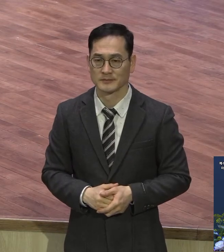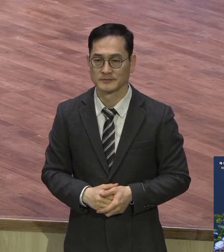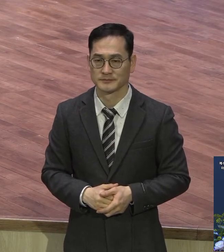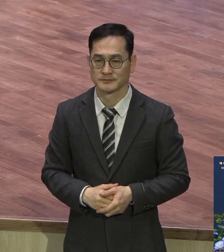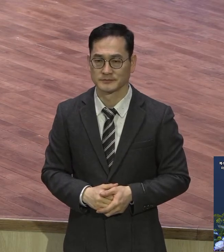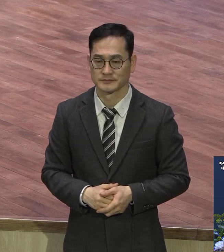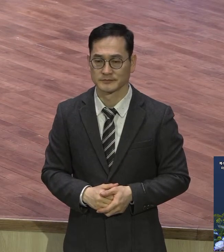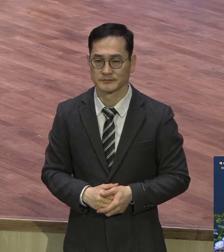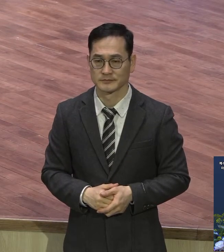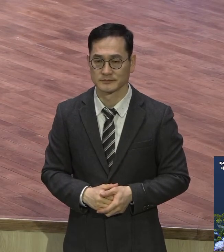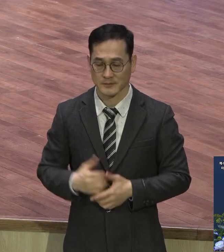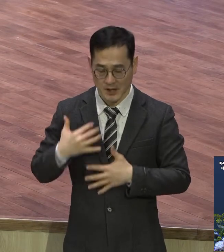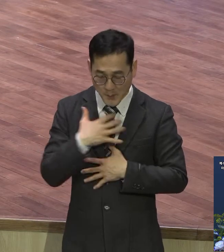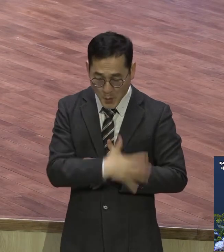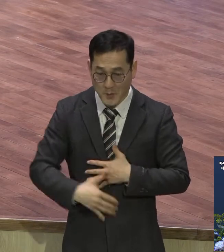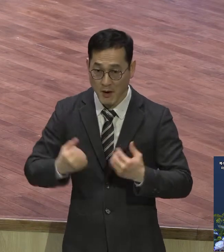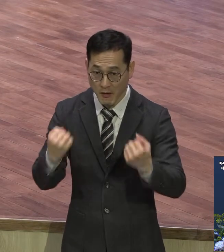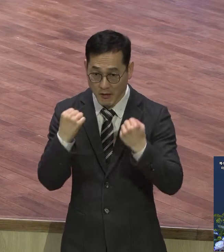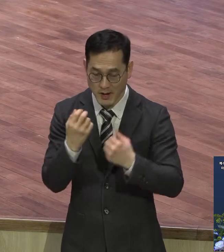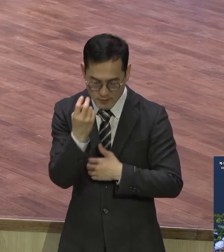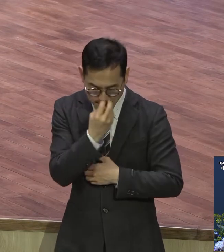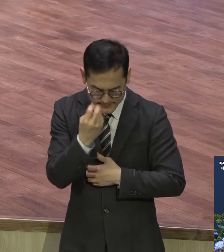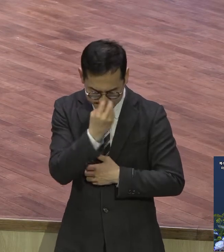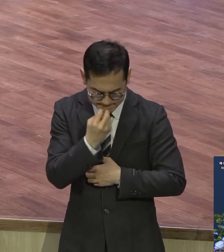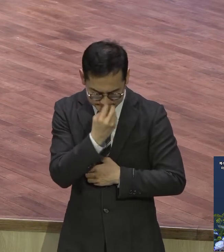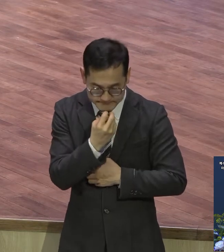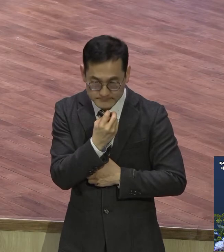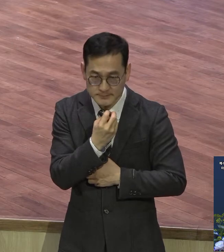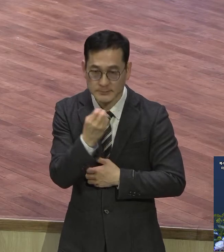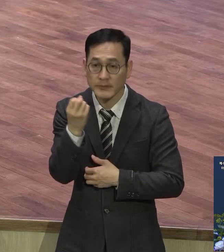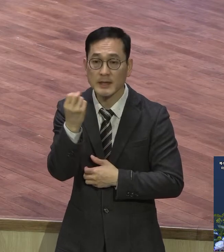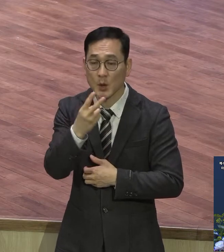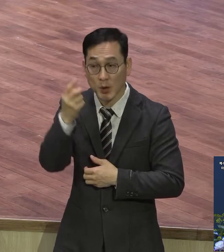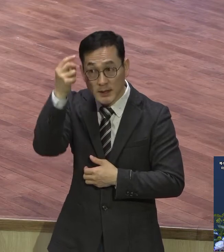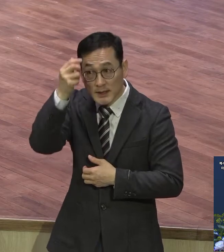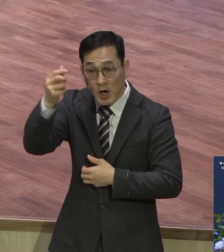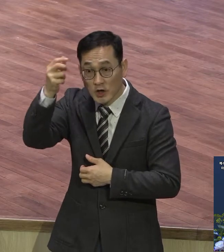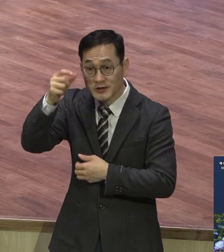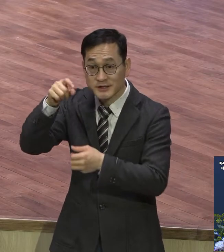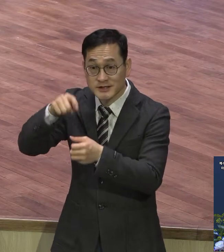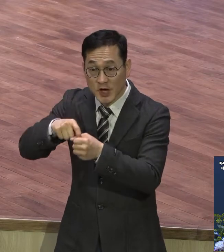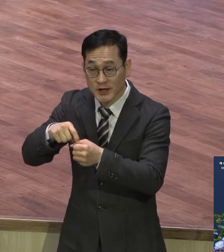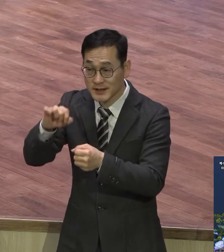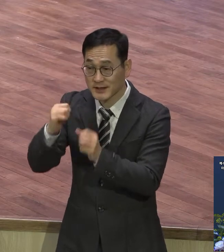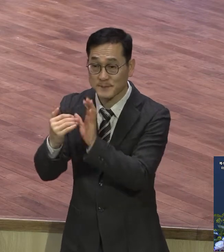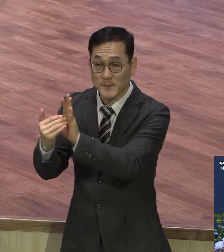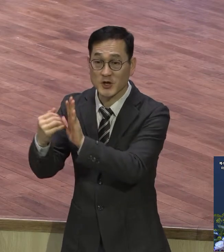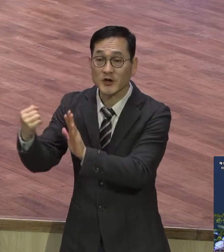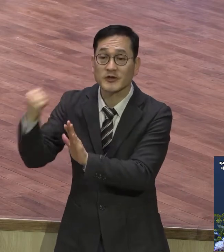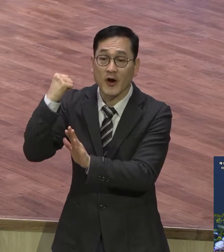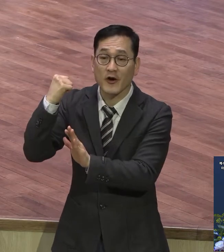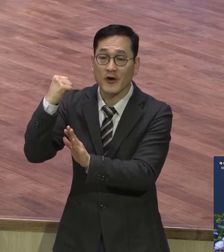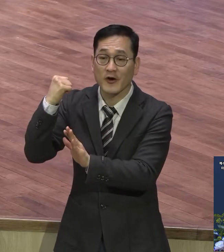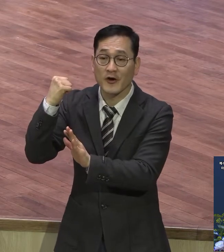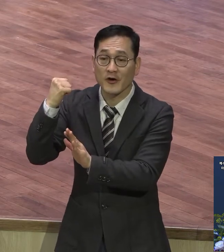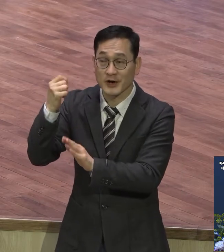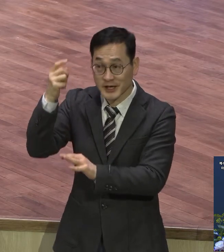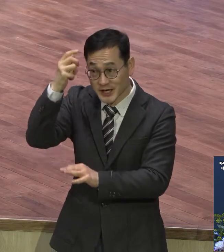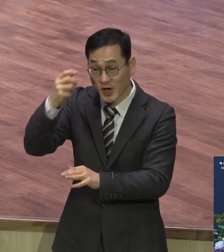잘 그렇게 관리하는 것과 함께 영적 면역력 높이는 거 영적 면역력을